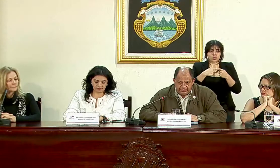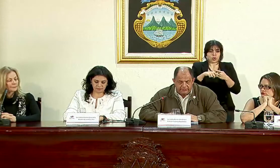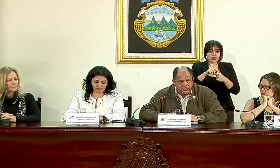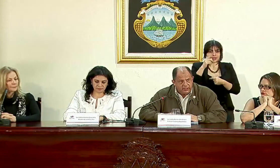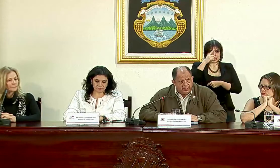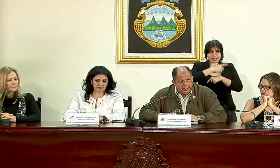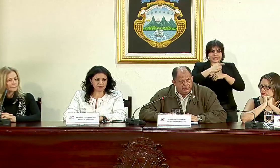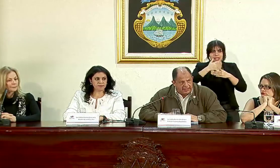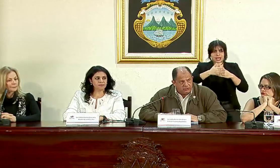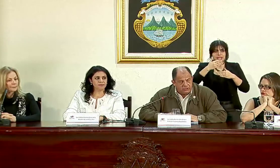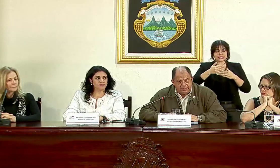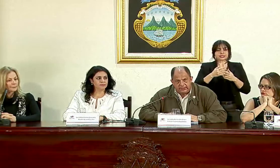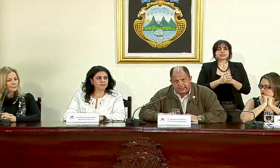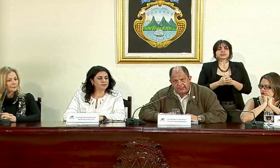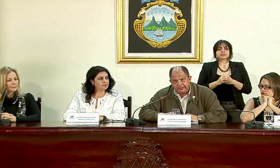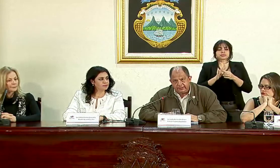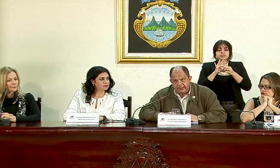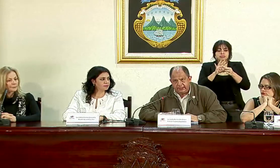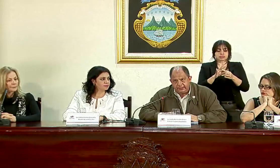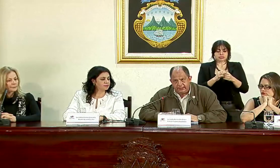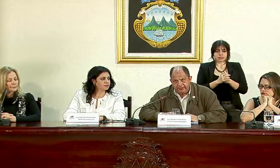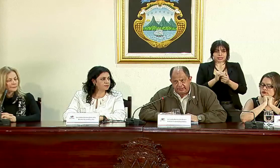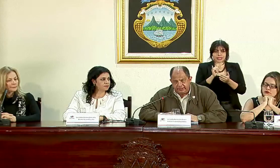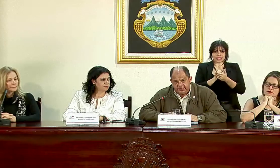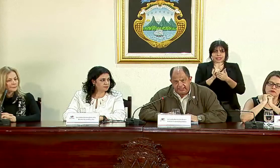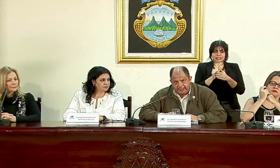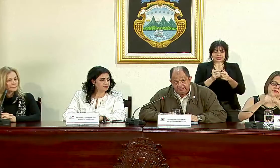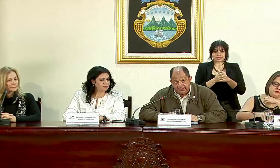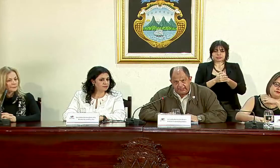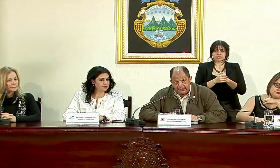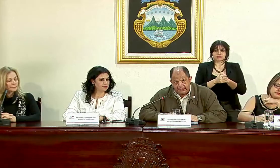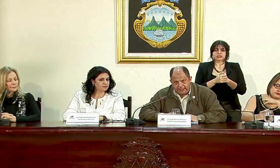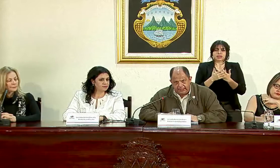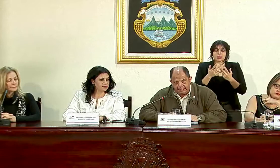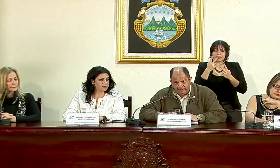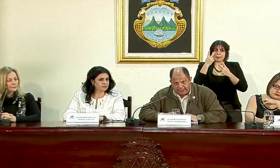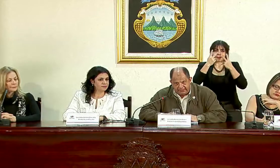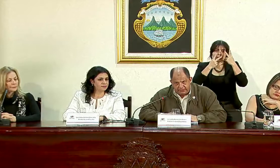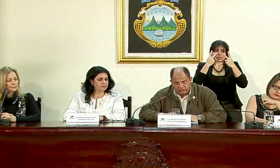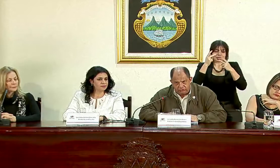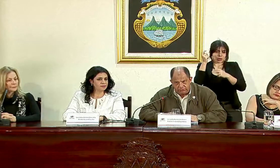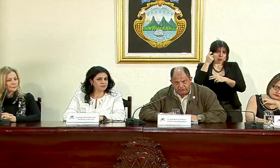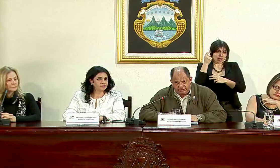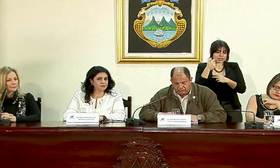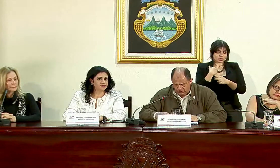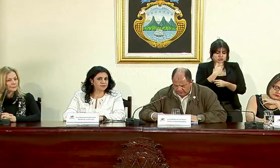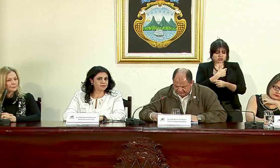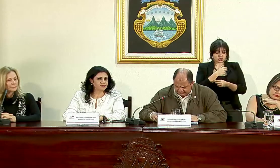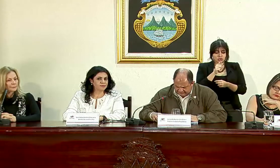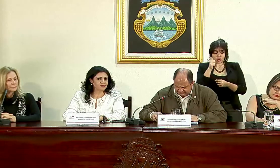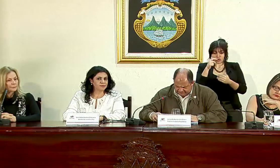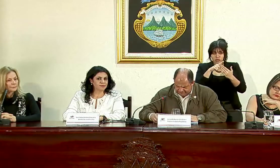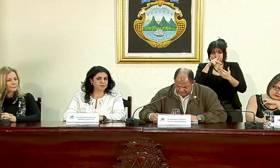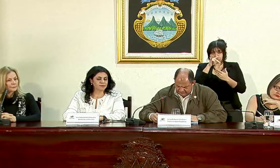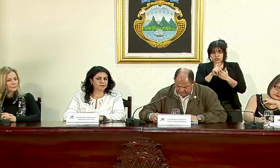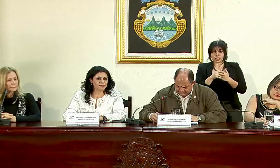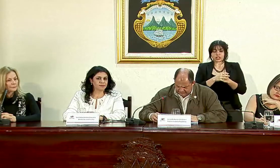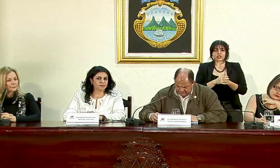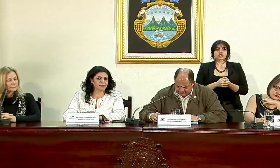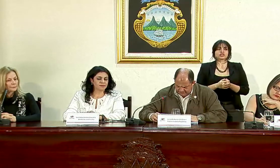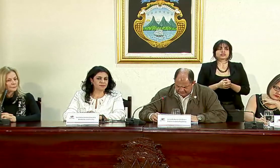próximos días en el marco de la visita a Guanacaste los otros proyectos están